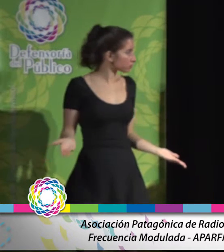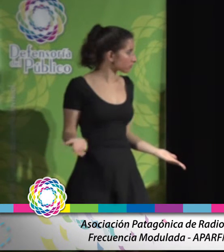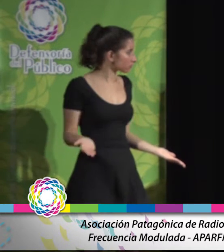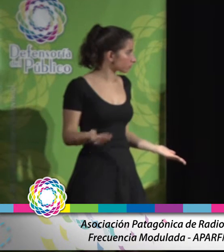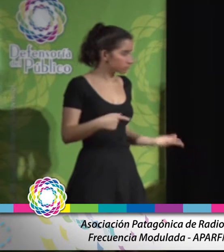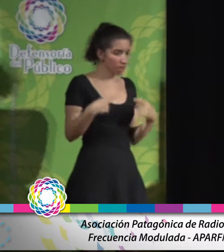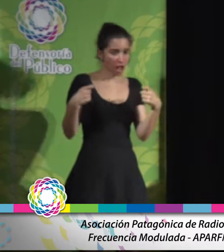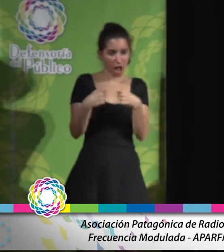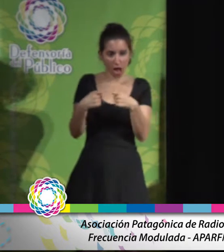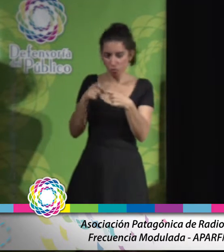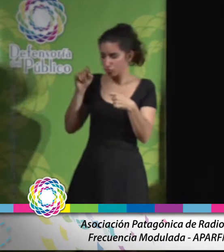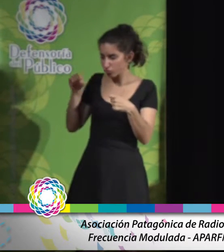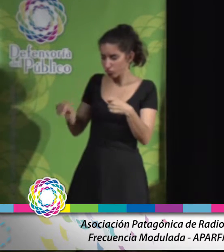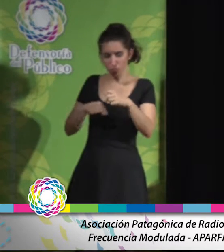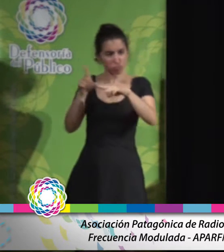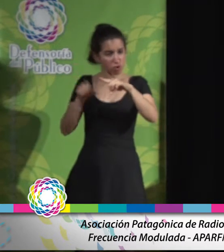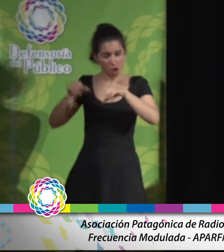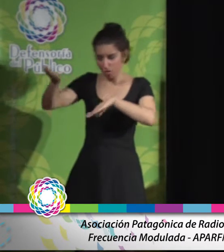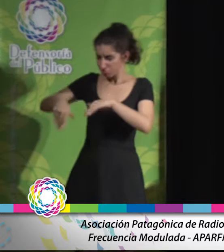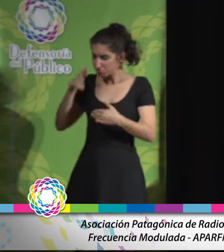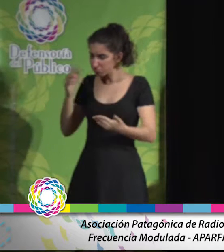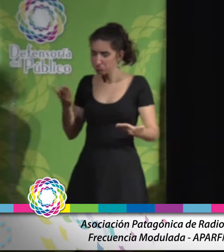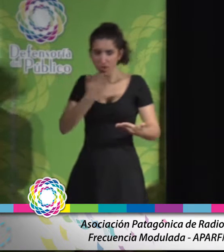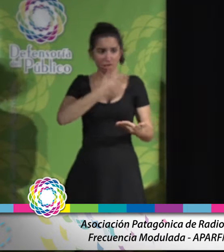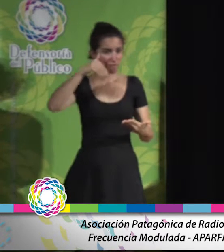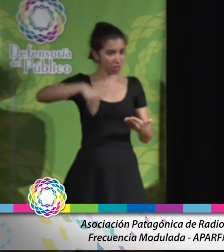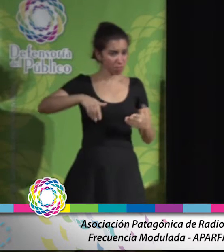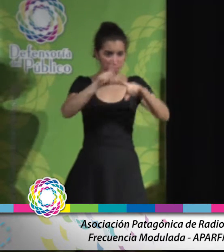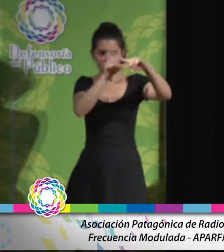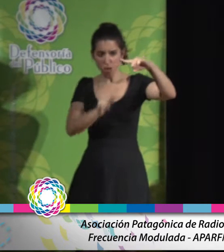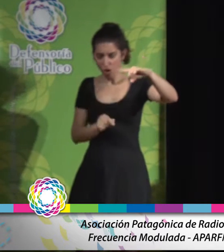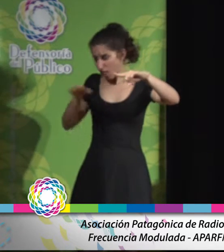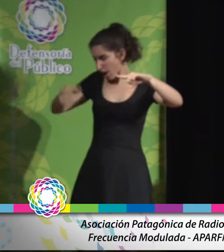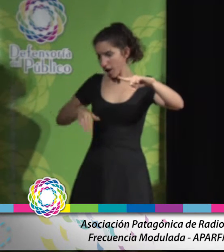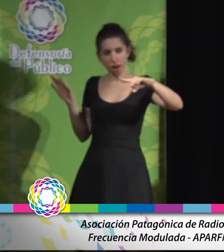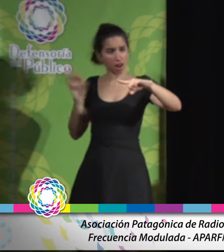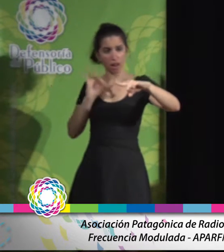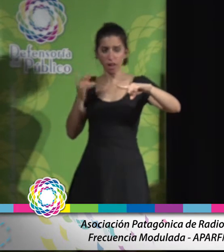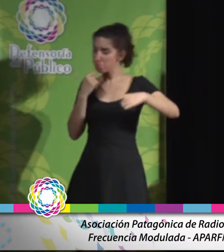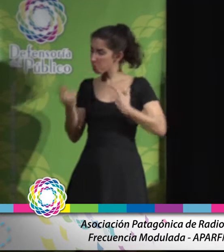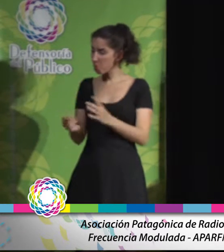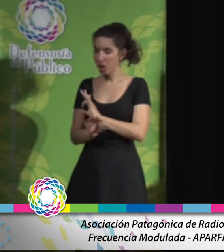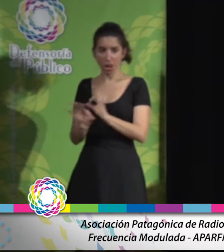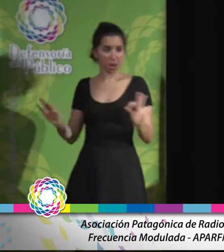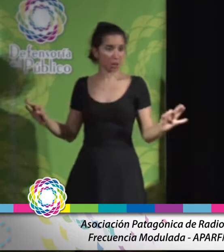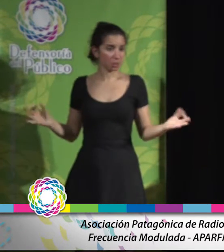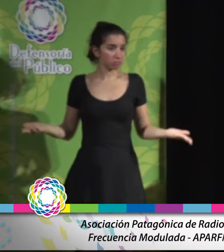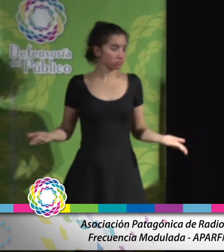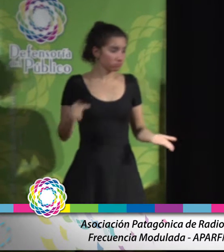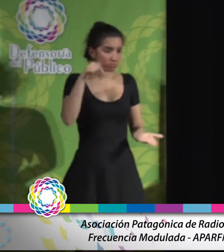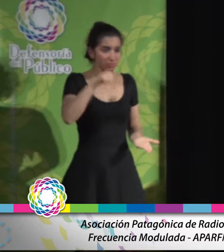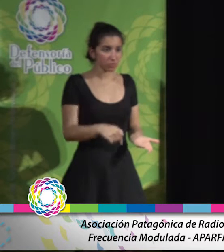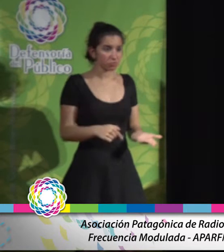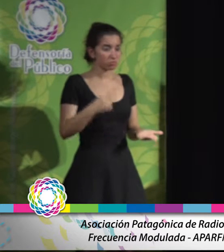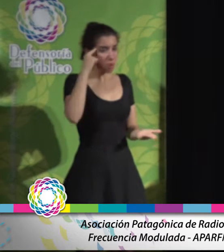la Asociación Patagónica de Radiodifusores de FM de la Patagonia no fuimos convocados y no tuvimos